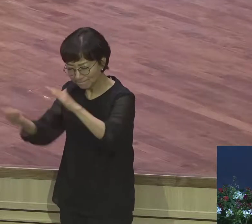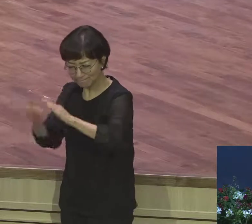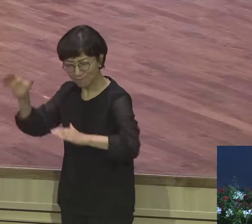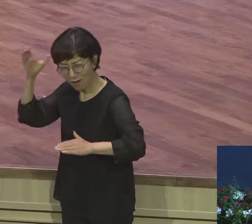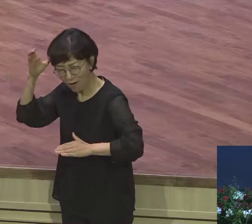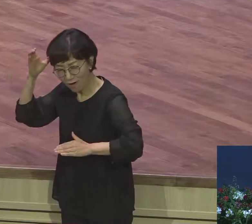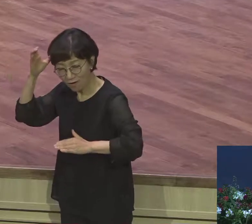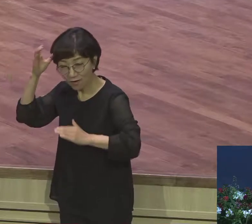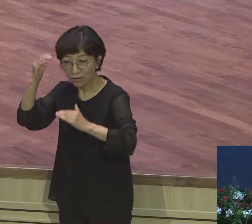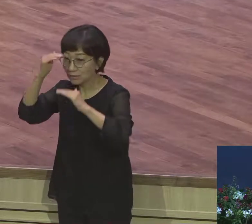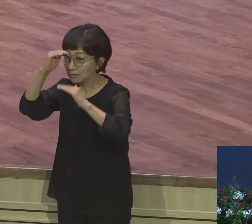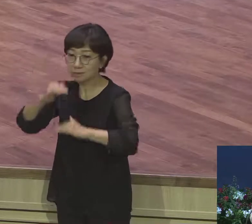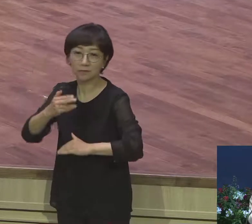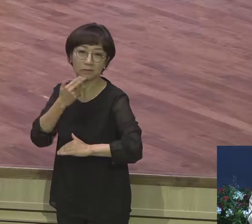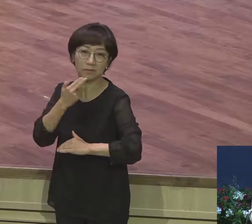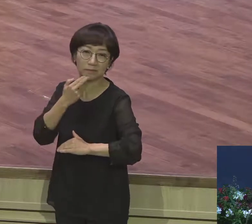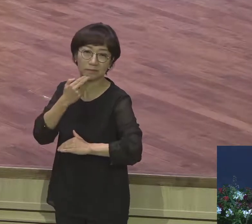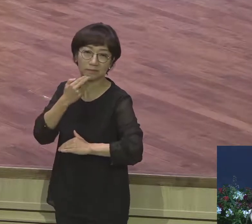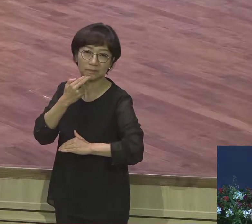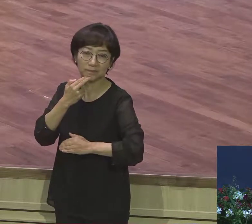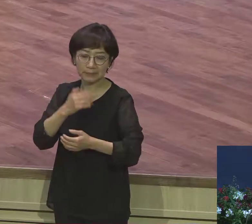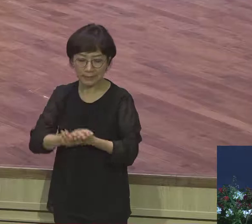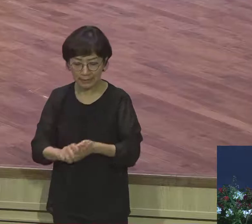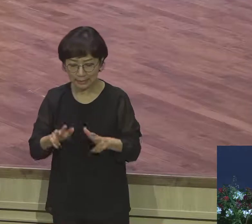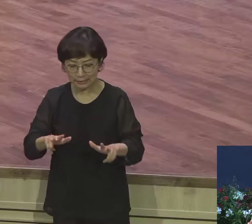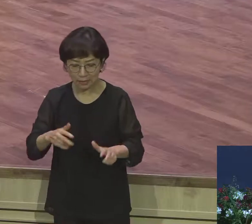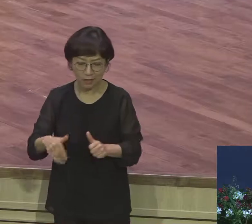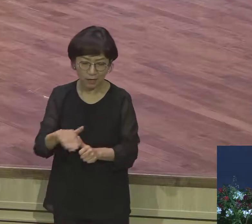지금 상황 속을 어떻게 하든지 피해보려고